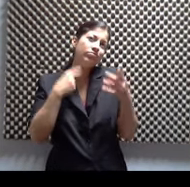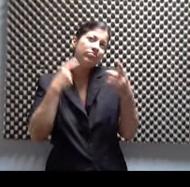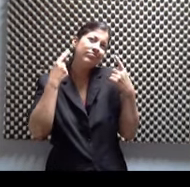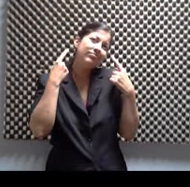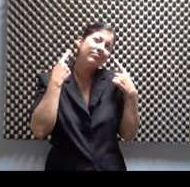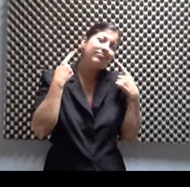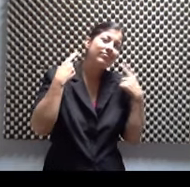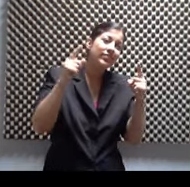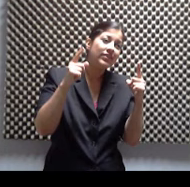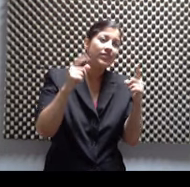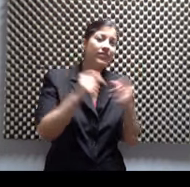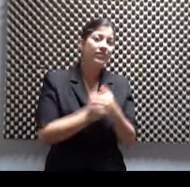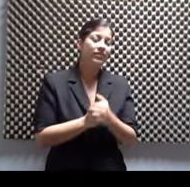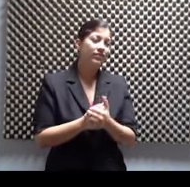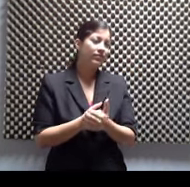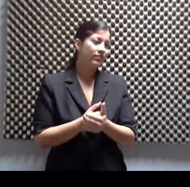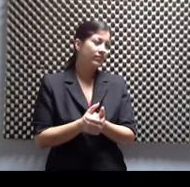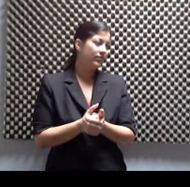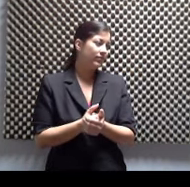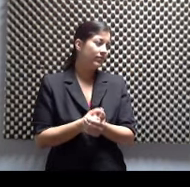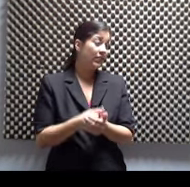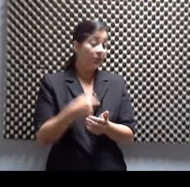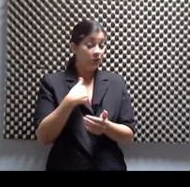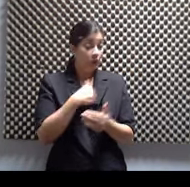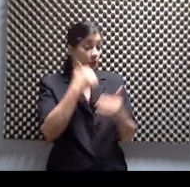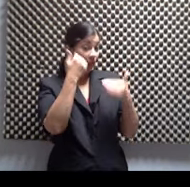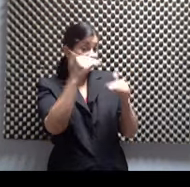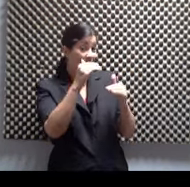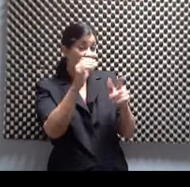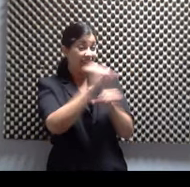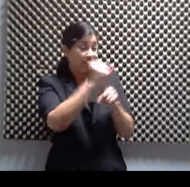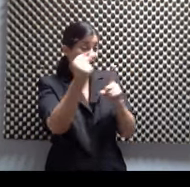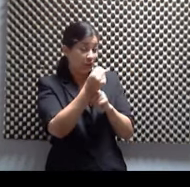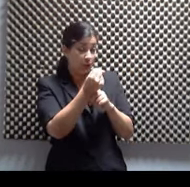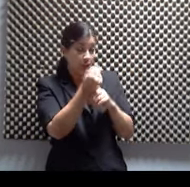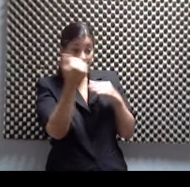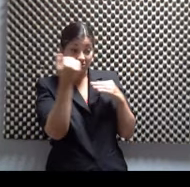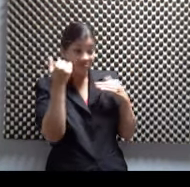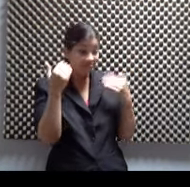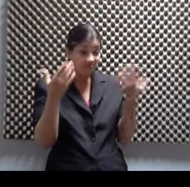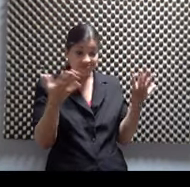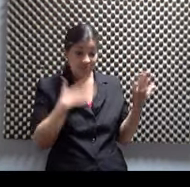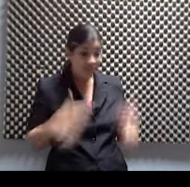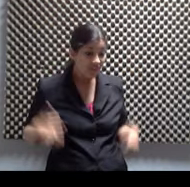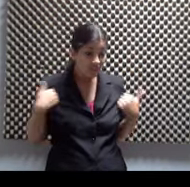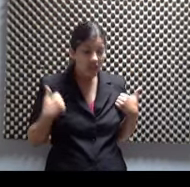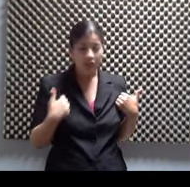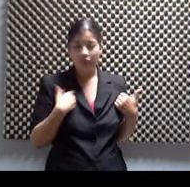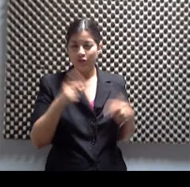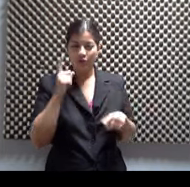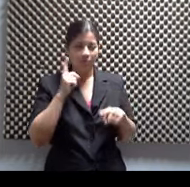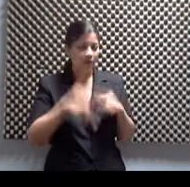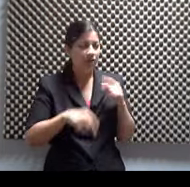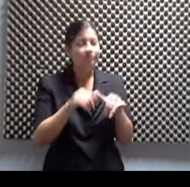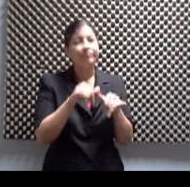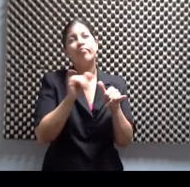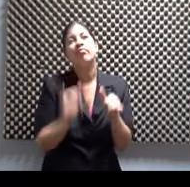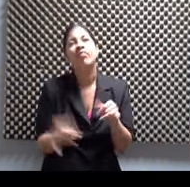dejarme vencer por una limitación, ¿verdad?, por una situación X de la vida. Para ayudar un poquito a las personas